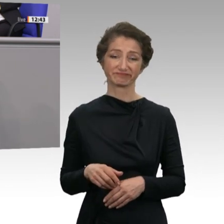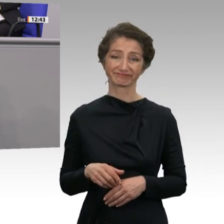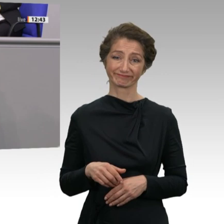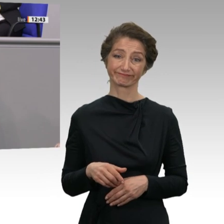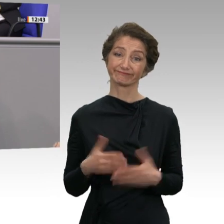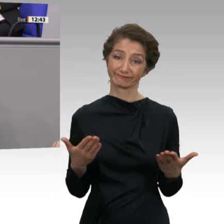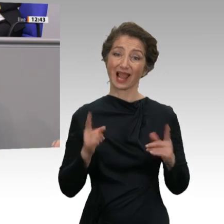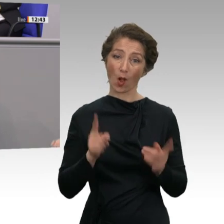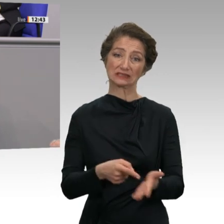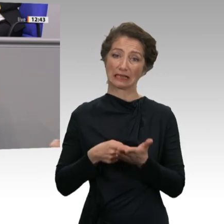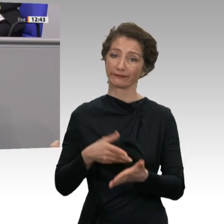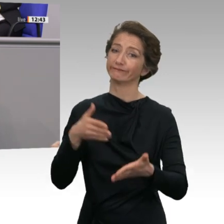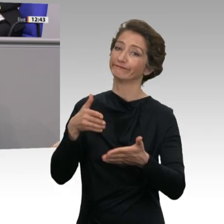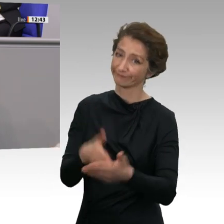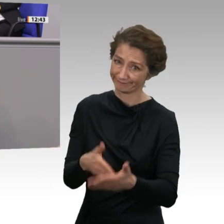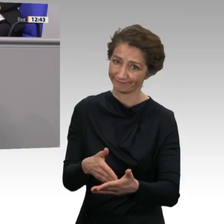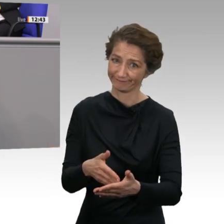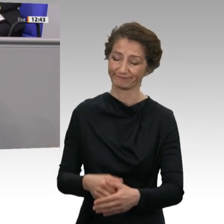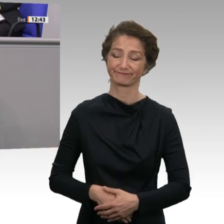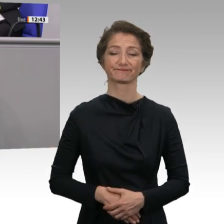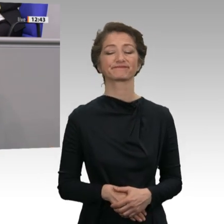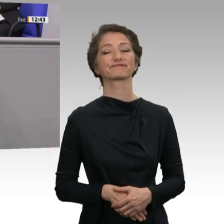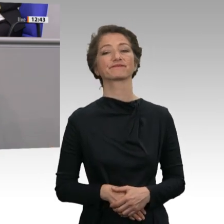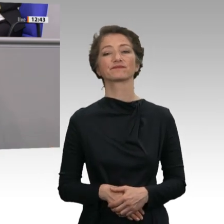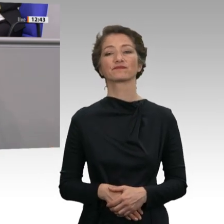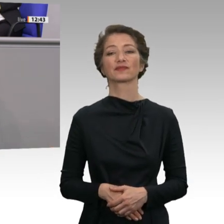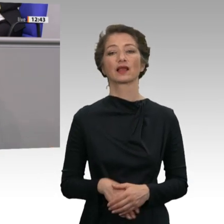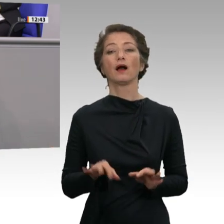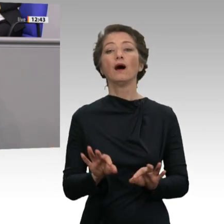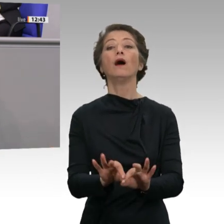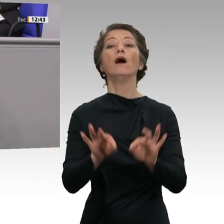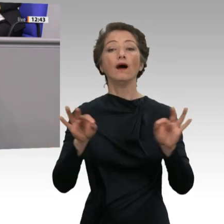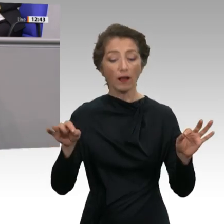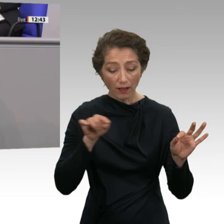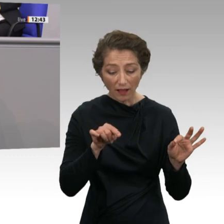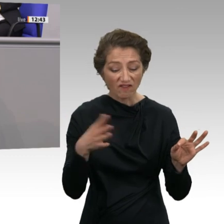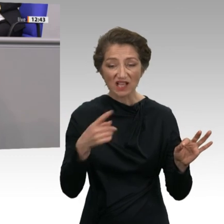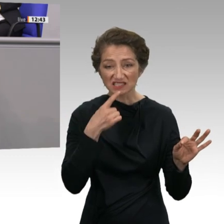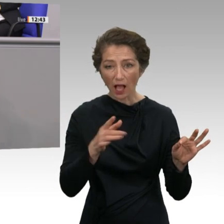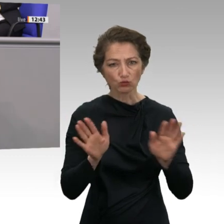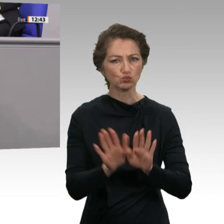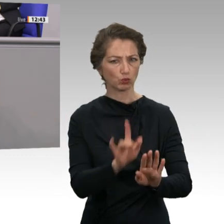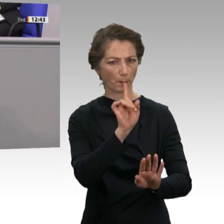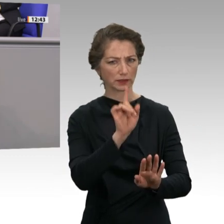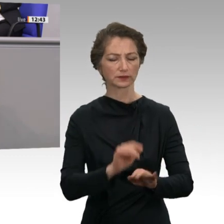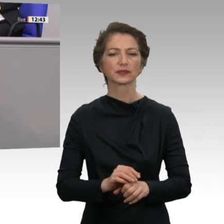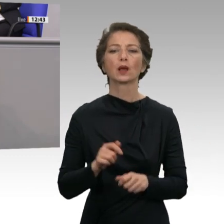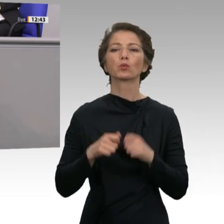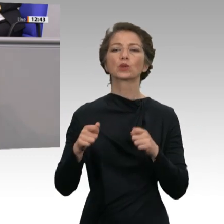mal einen Blick darauf werfen, was da so gesagt wurde, will ich noch mal kurz den Bundesarbeitsminister zitieren, was er in